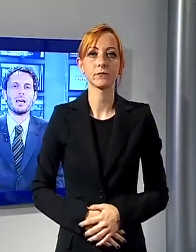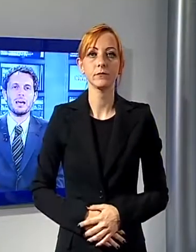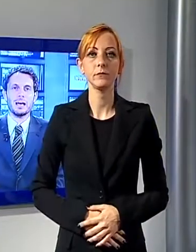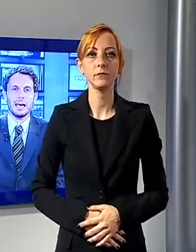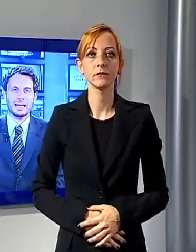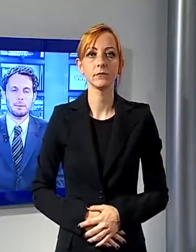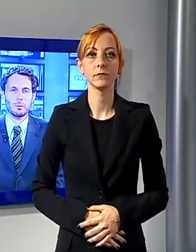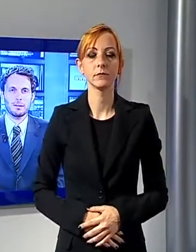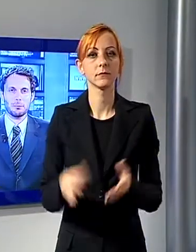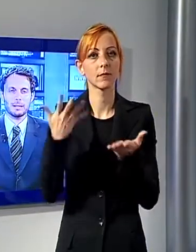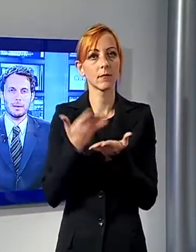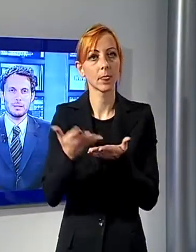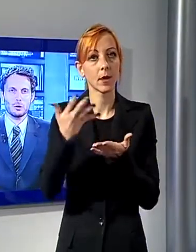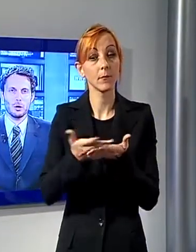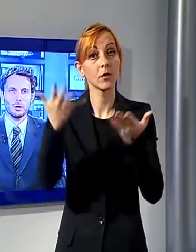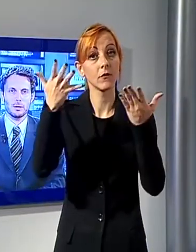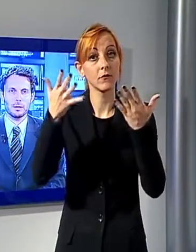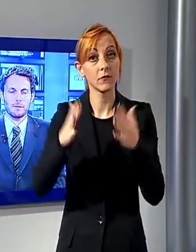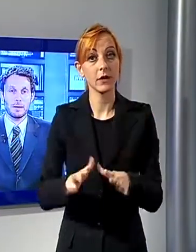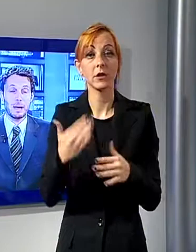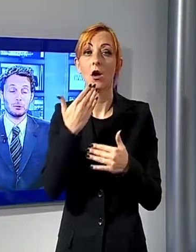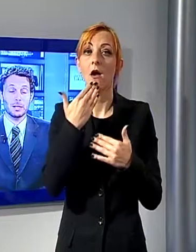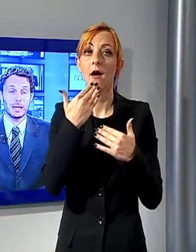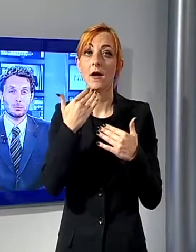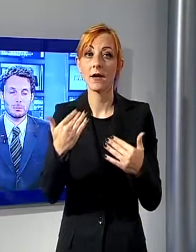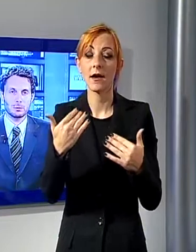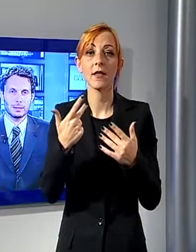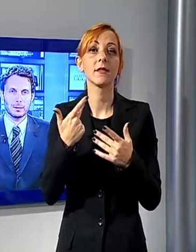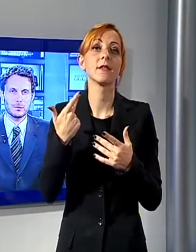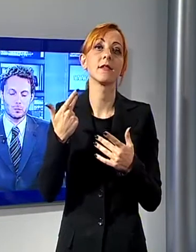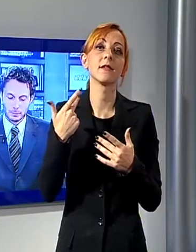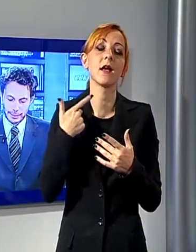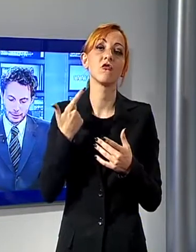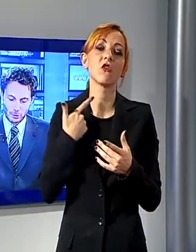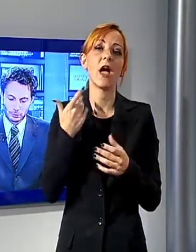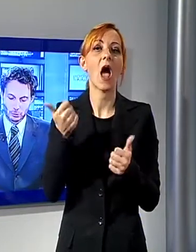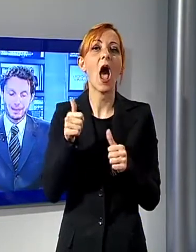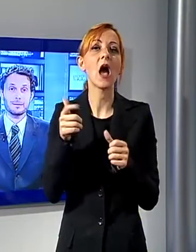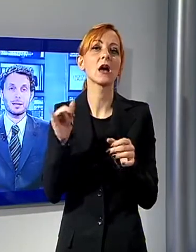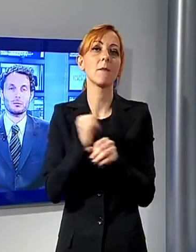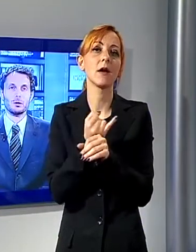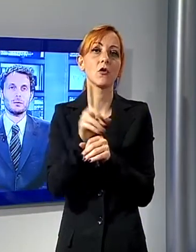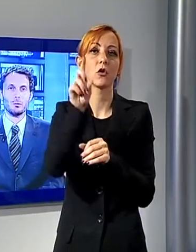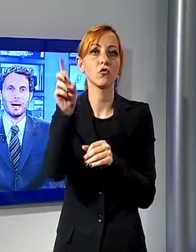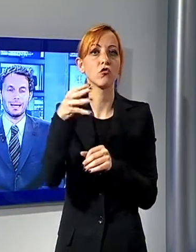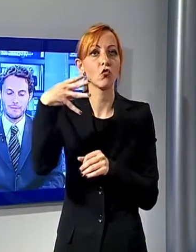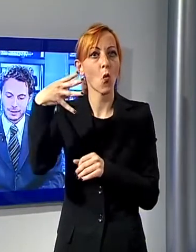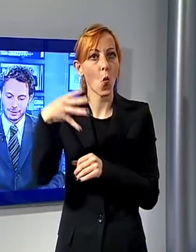E anche per questo appuntamento abbiamo dedicato una puntata di Zoom che andrà in onda domani sera su Noi TV alle 20